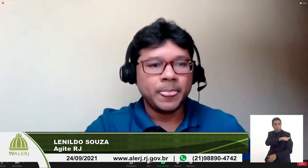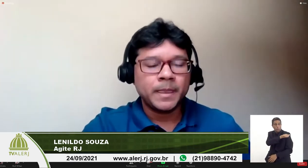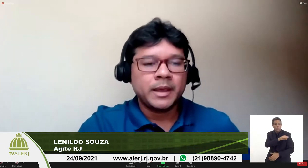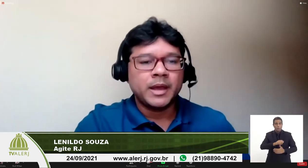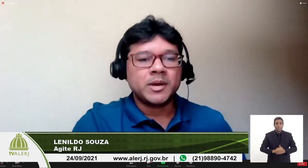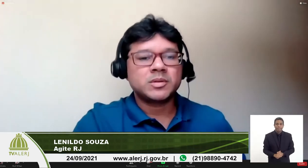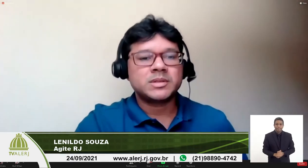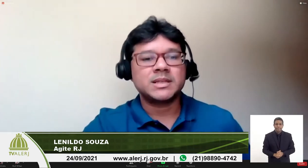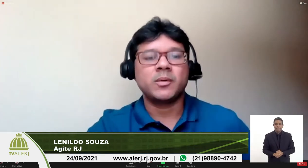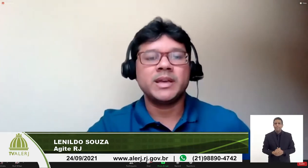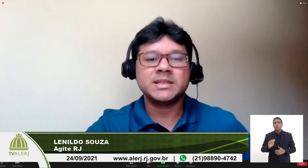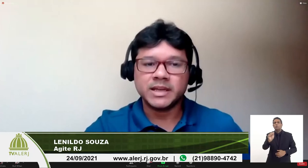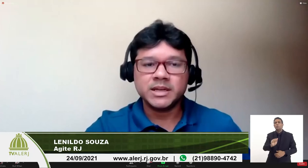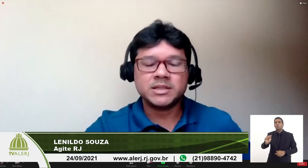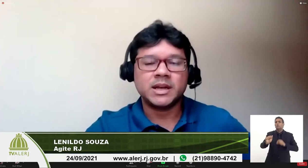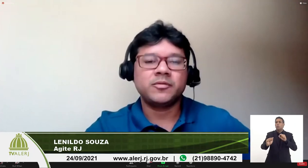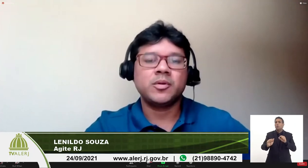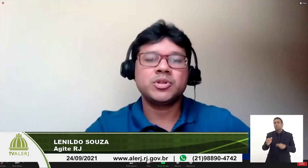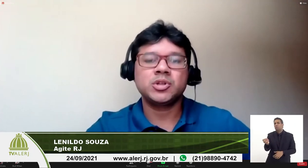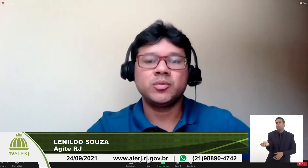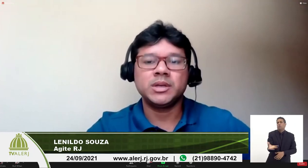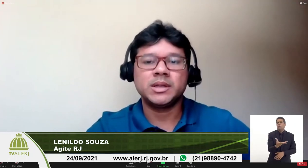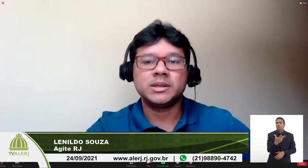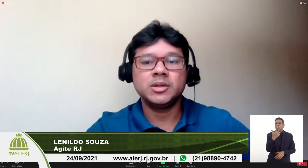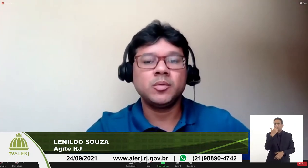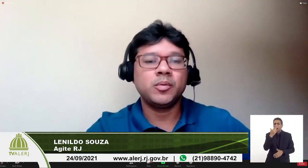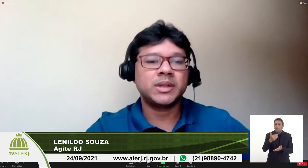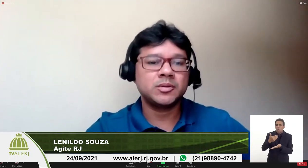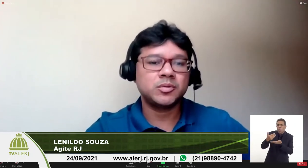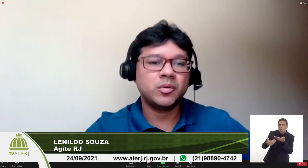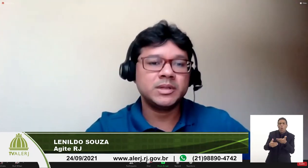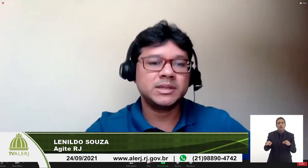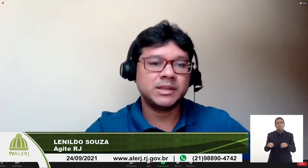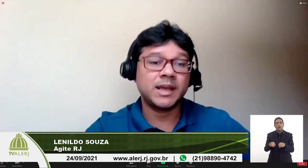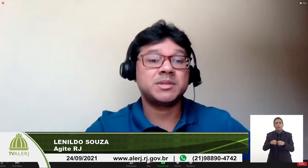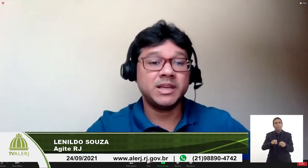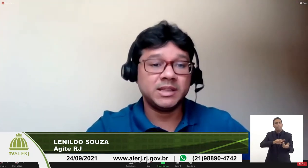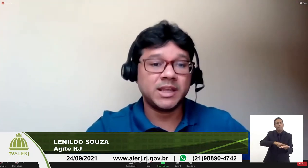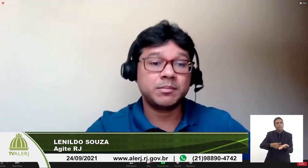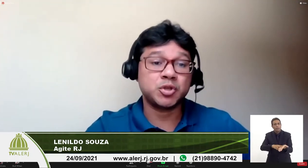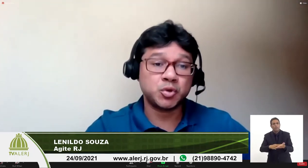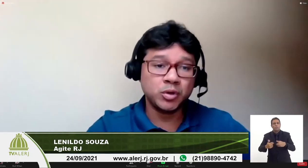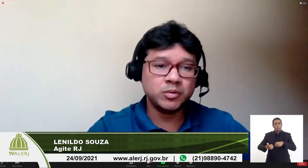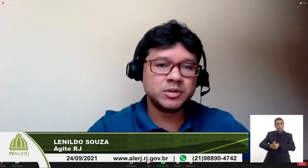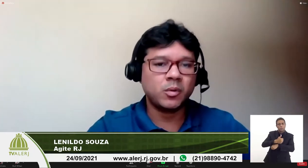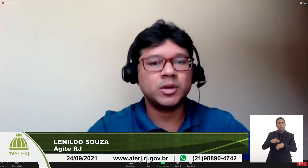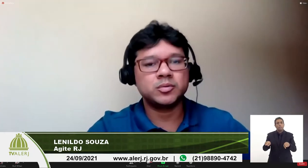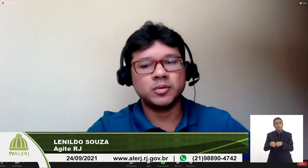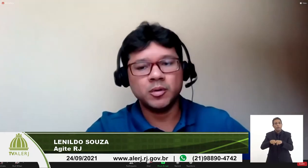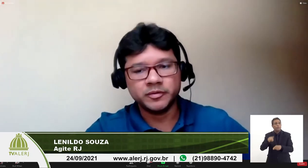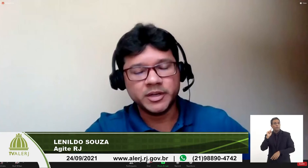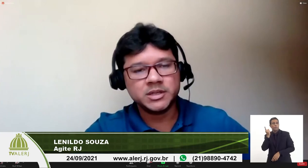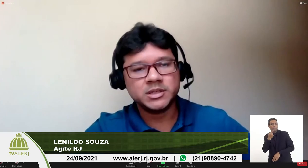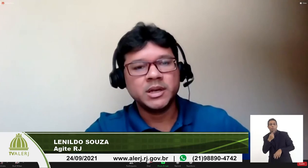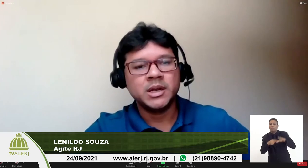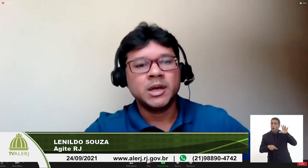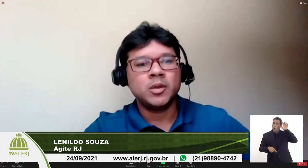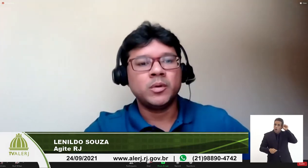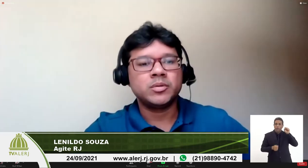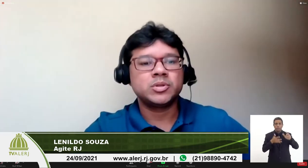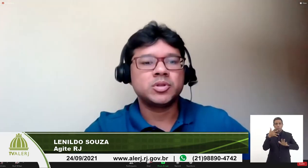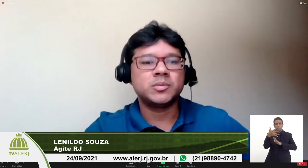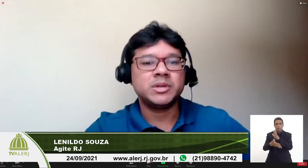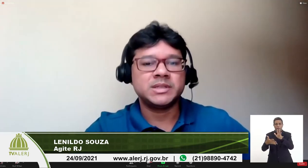Janeiro é uma associação recente ela foi constituída tanto por tradutores intérpretes e guia-intérpretes surdos quanto ouvintes